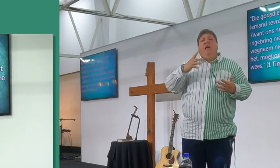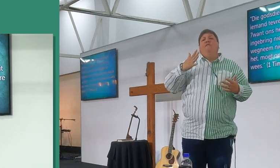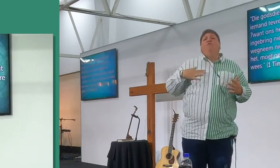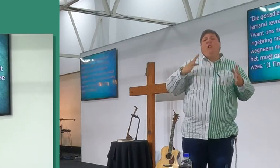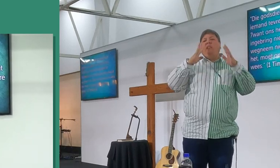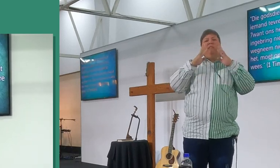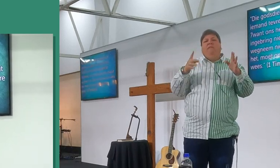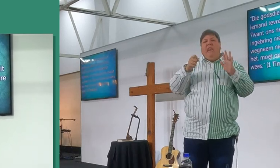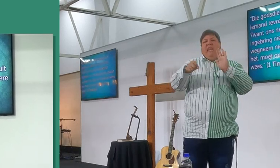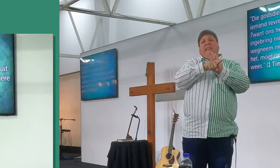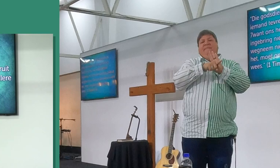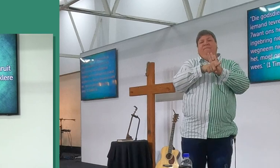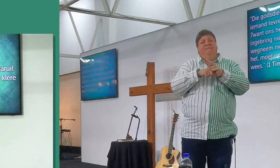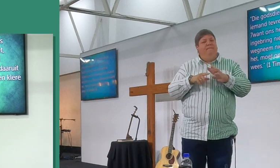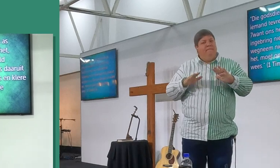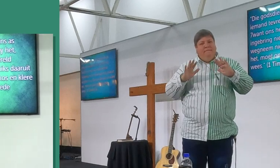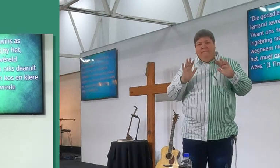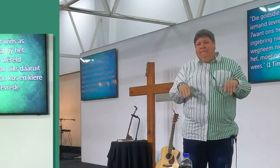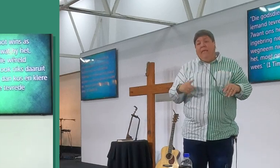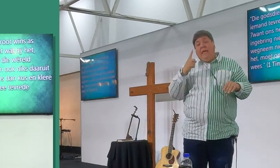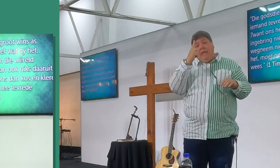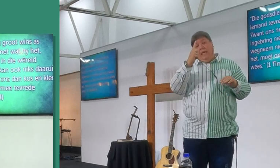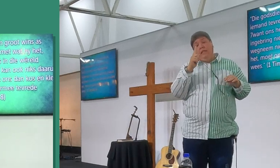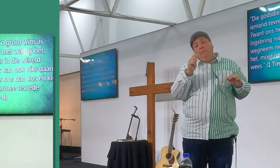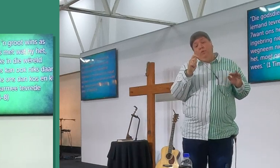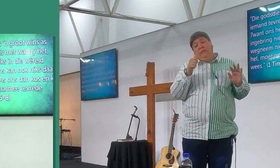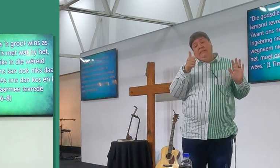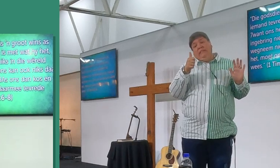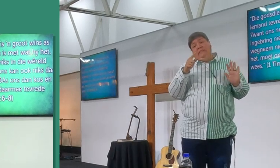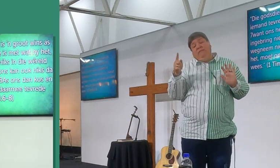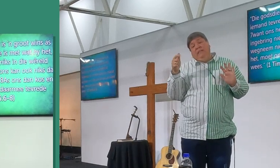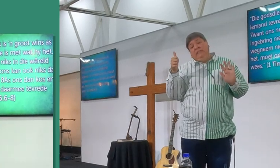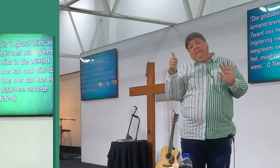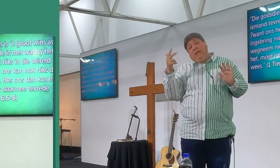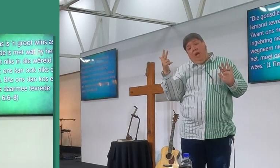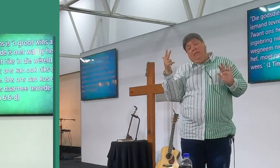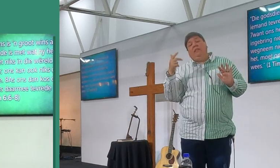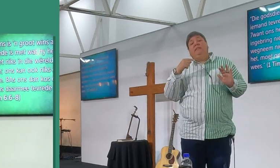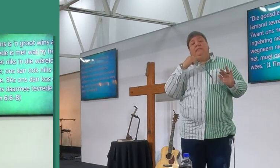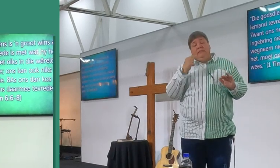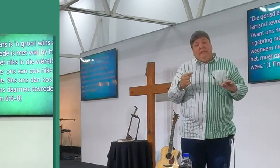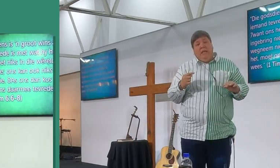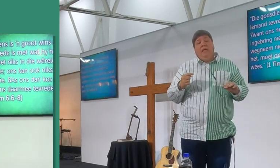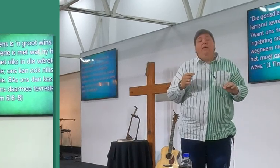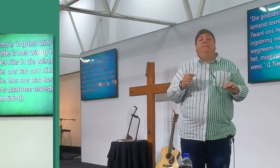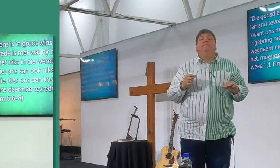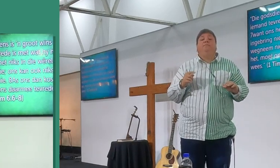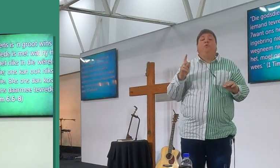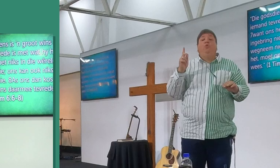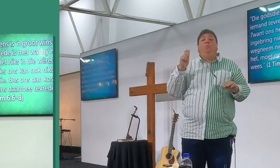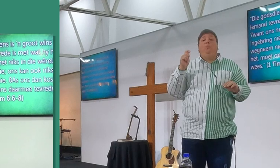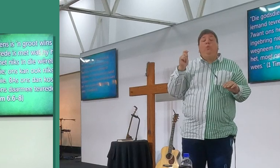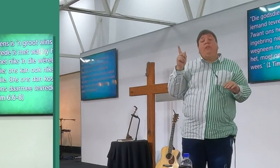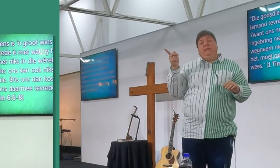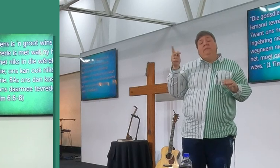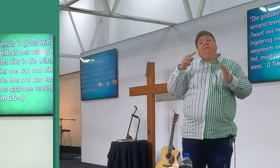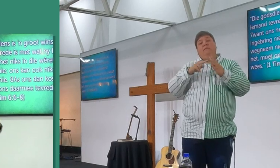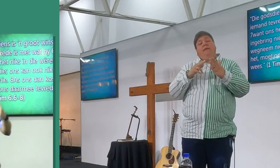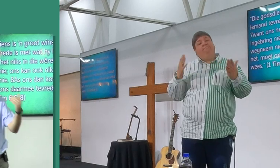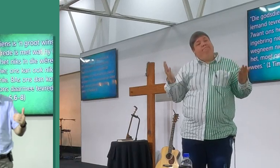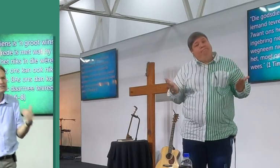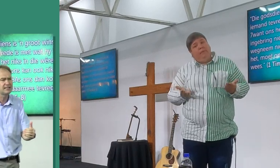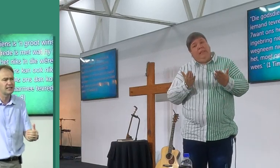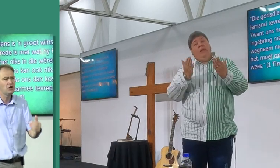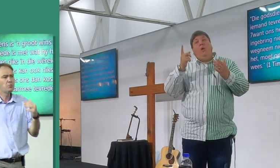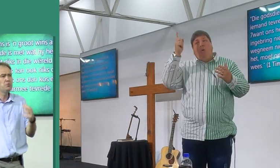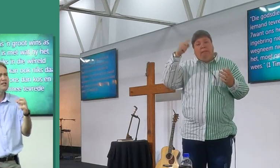ons gaan dit nou vir mykaar sê, in 1 Timotheus 6 vers 6 tot 8, is het asof Paulus aandring by Timotheus, want Timotheus staan in die bediening, en asof